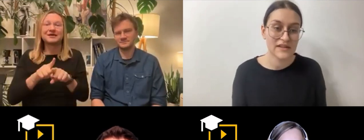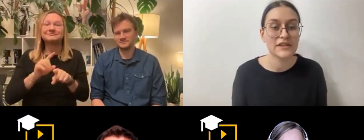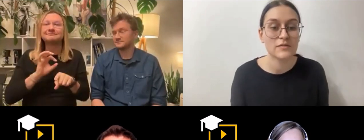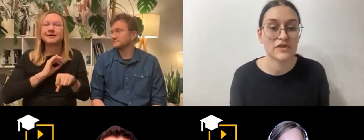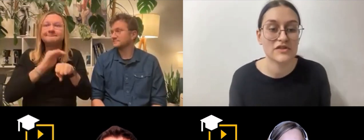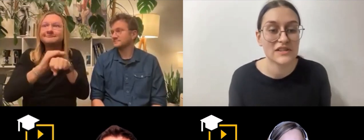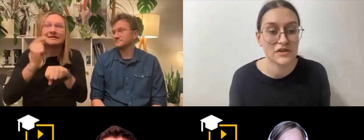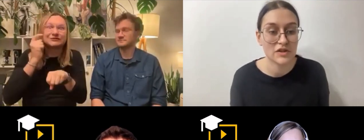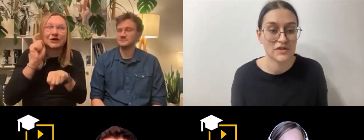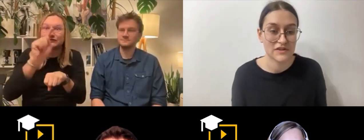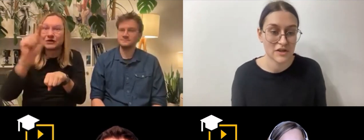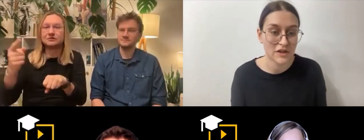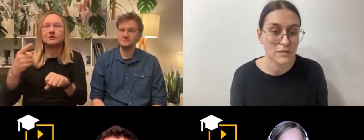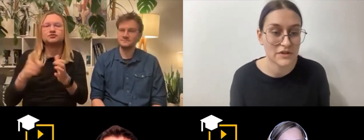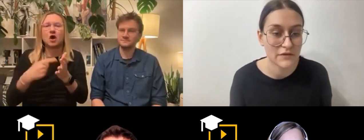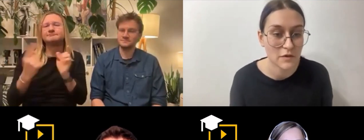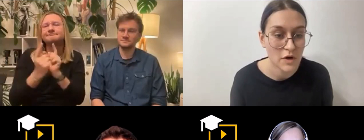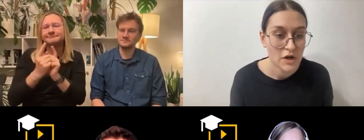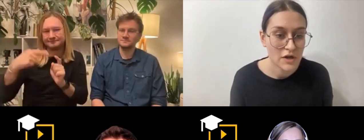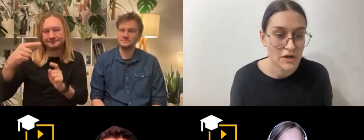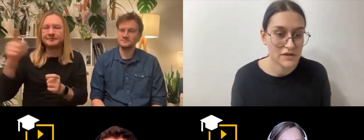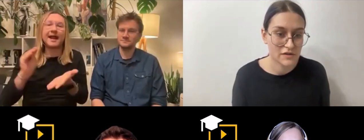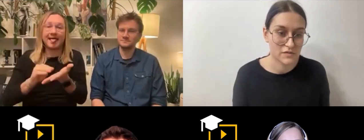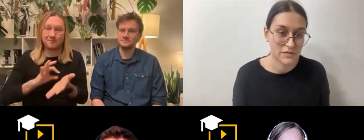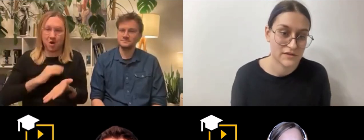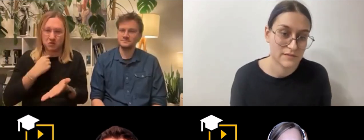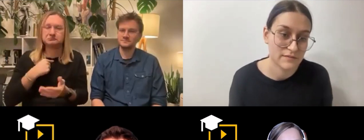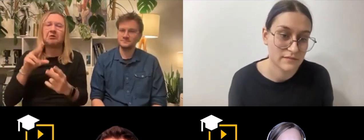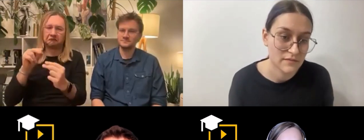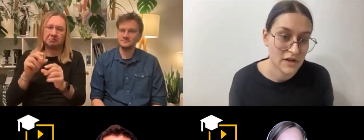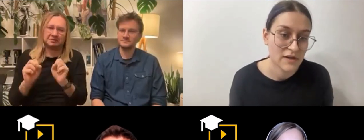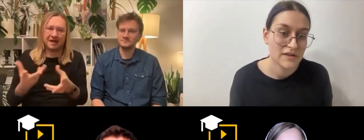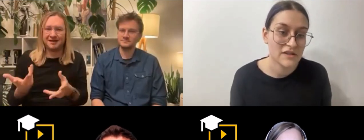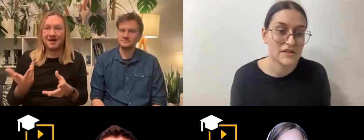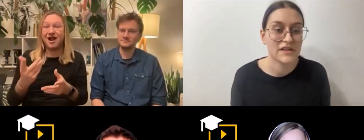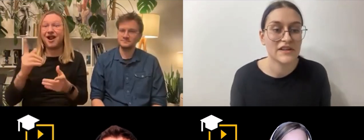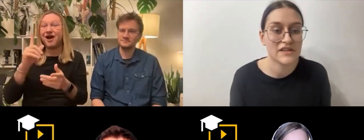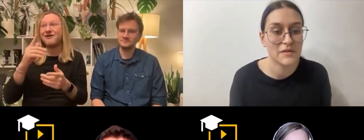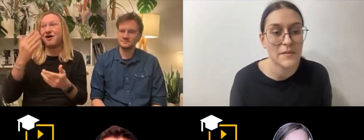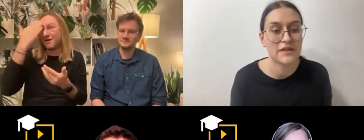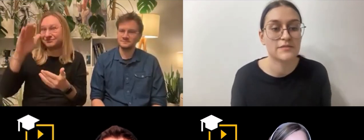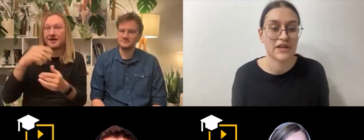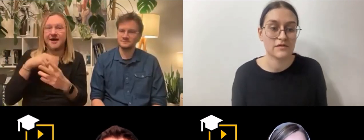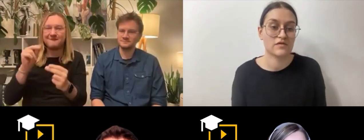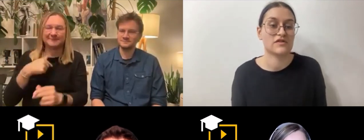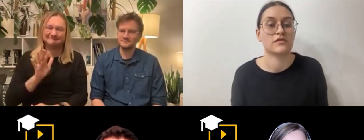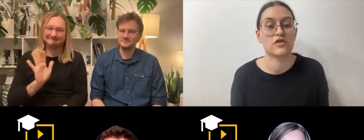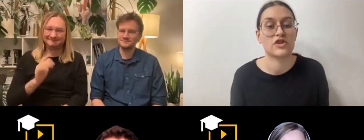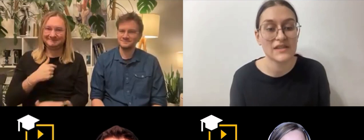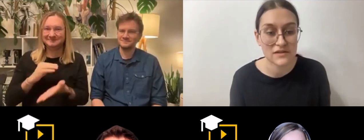dzięki temu, rodzina jest do niego przyzwyczajona, to potrafią zrozumieć. Też jeżeli mam jakichś przyjaciół służących, które często ze